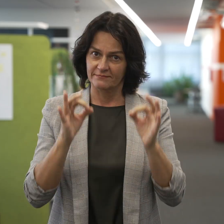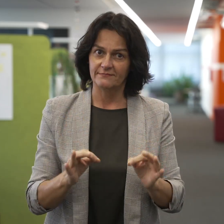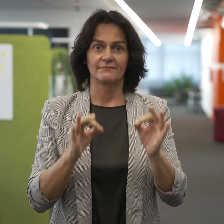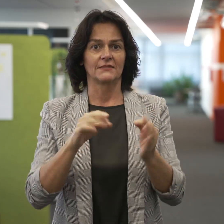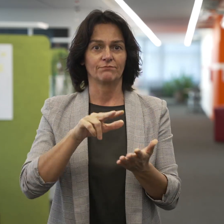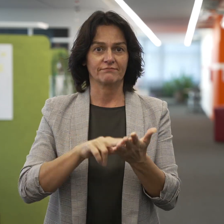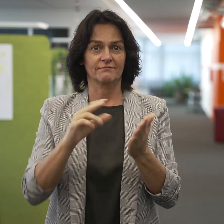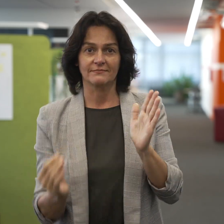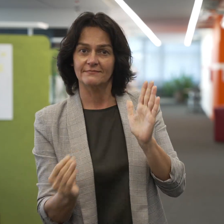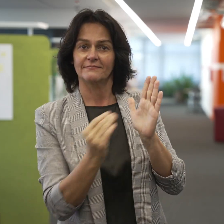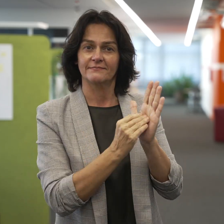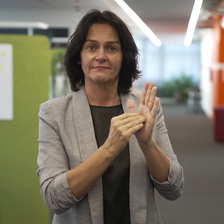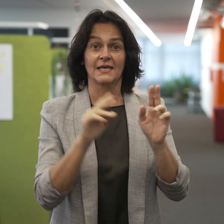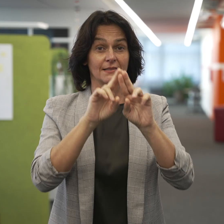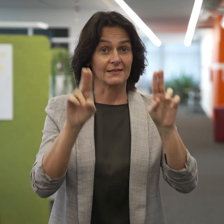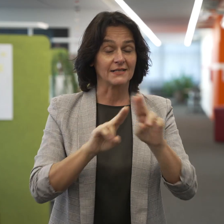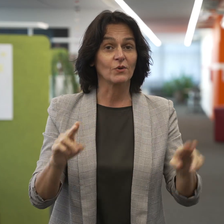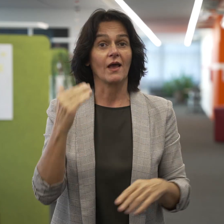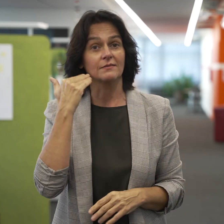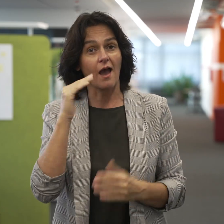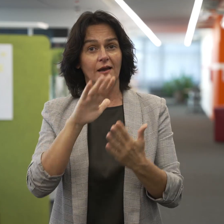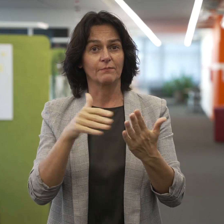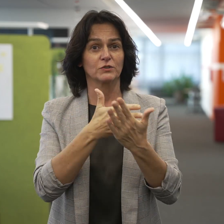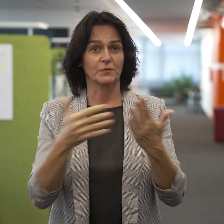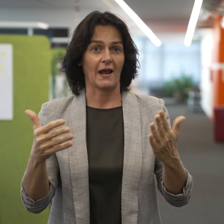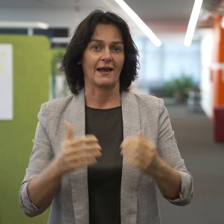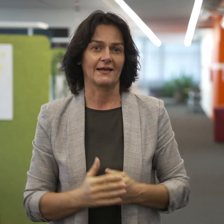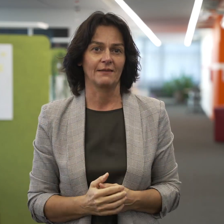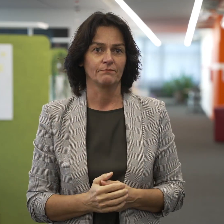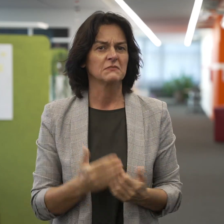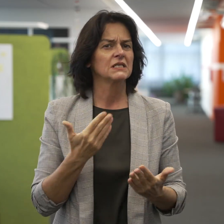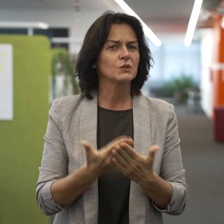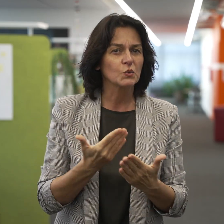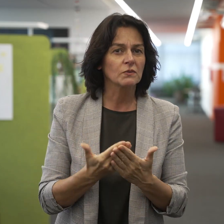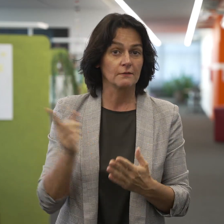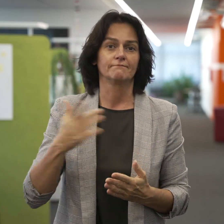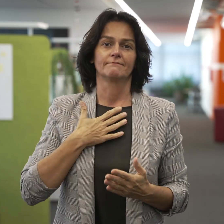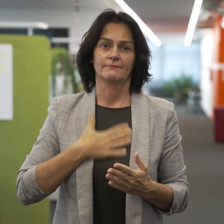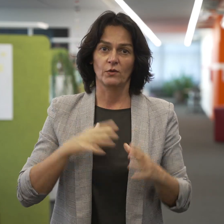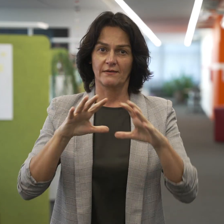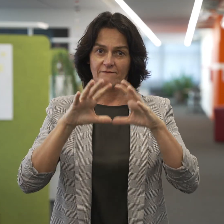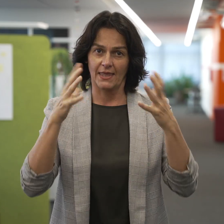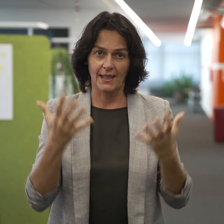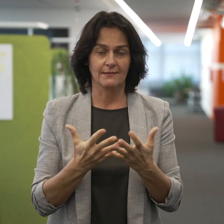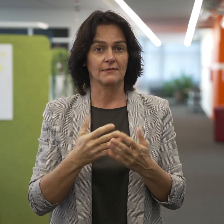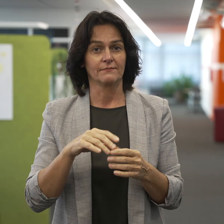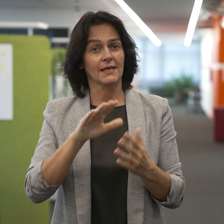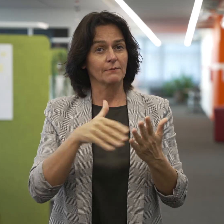Internationalen Tag der Gebärdensprachen anerkannt, um dadurch das Bewusstsein für die Bedeutung der Gebärdensprachen und die Rechte der